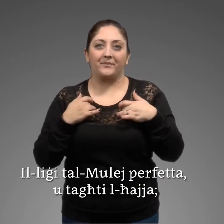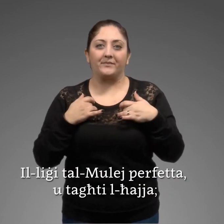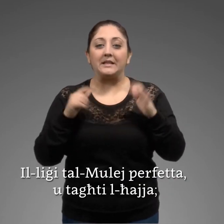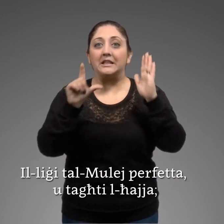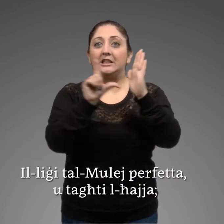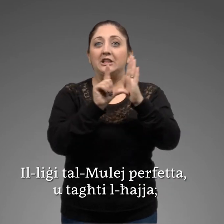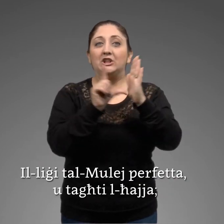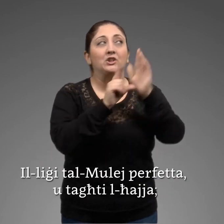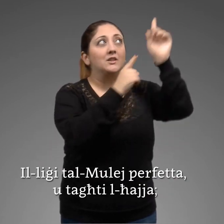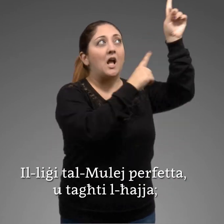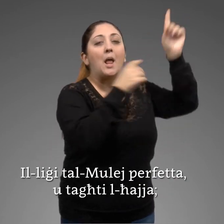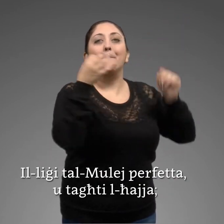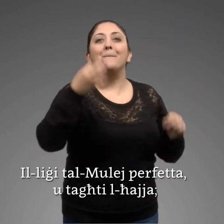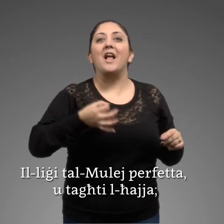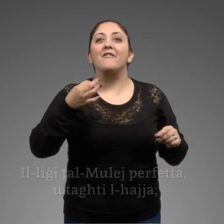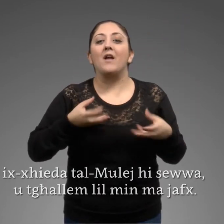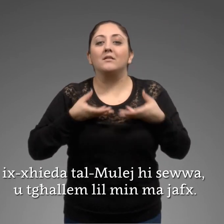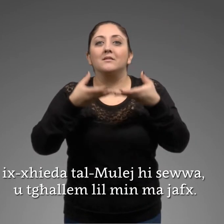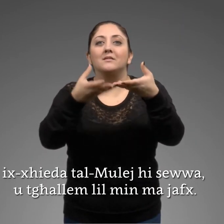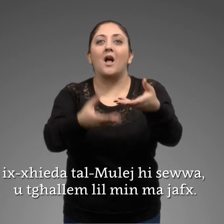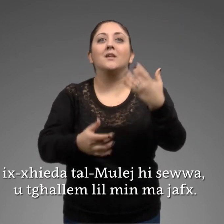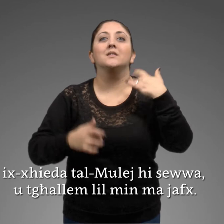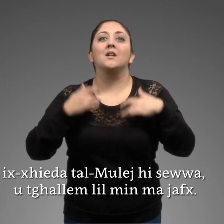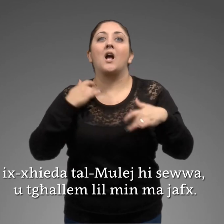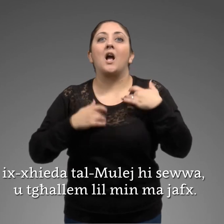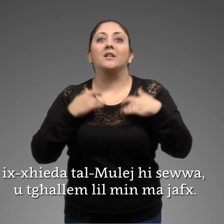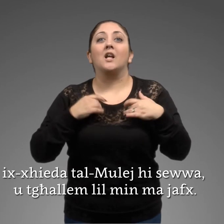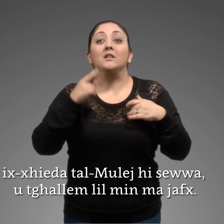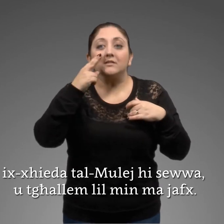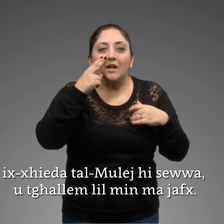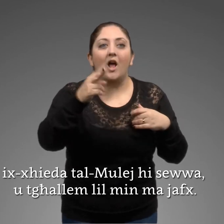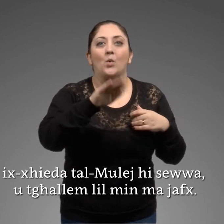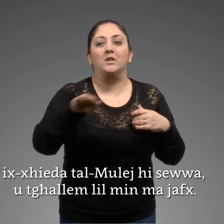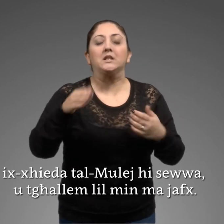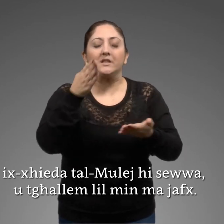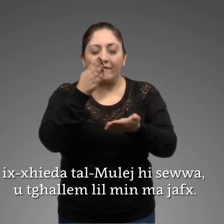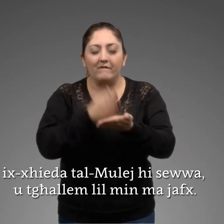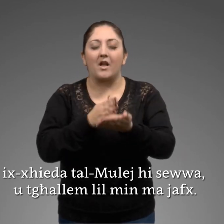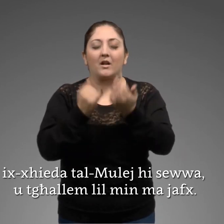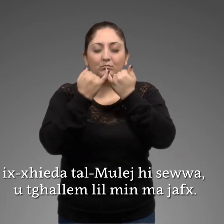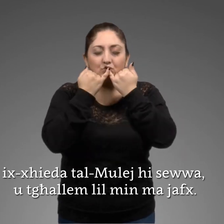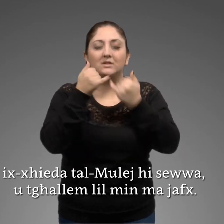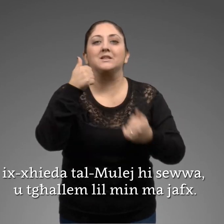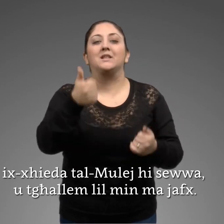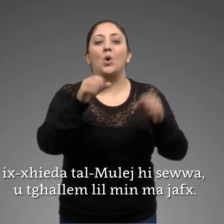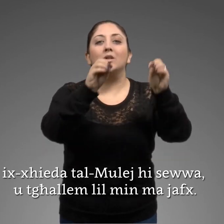-mulej perfetta u ta' til ħajja i-xjida tal-mulej i-sewwa u tal-lem l-l-min ma' jafx